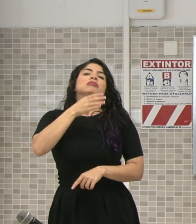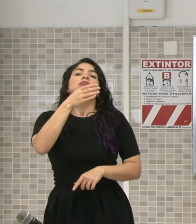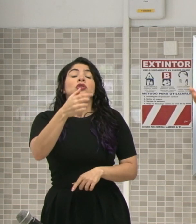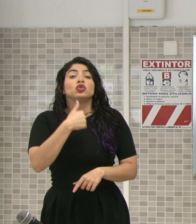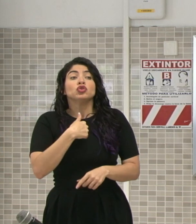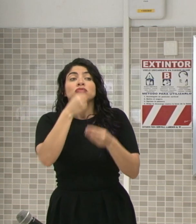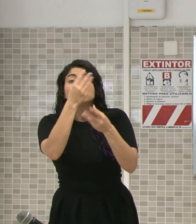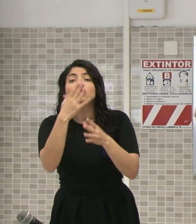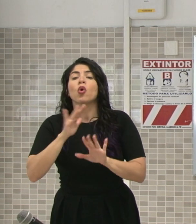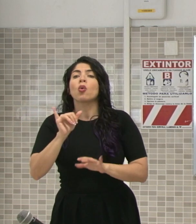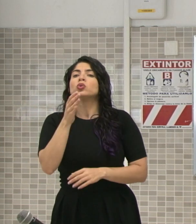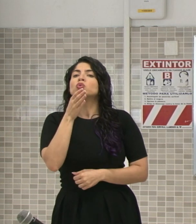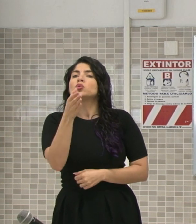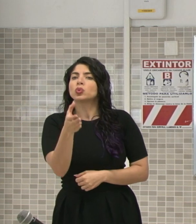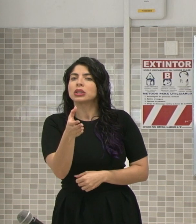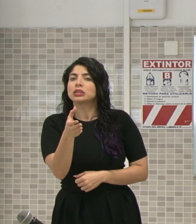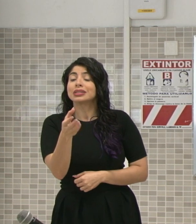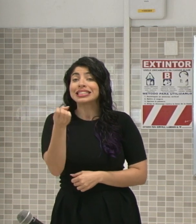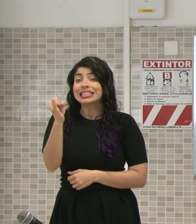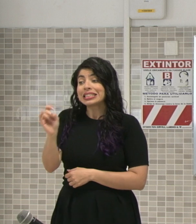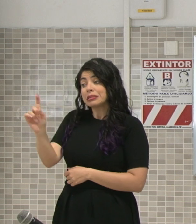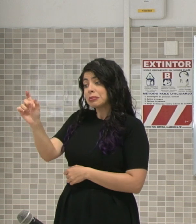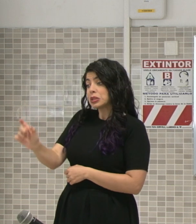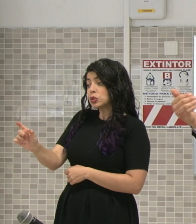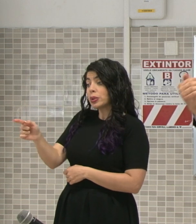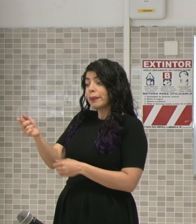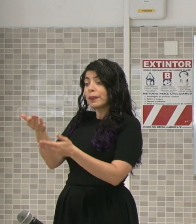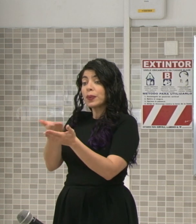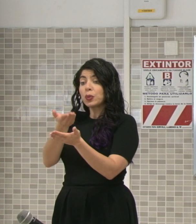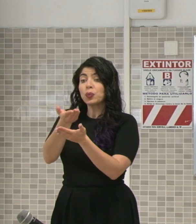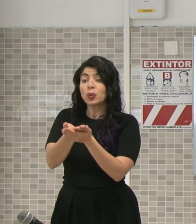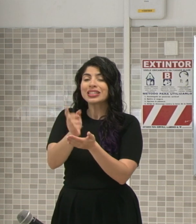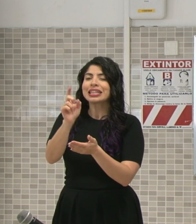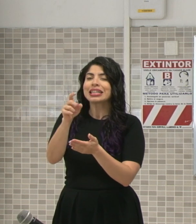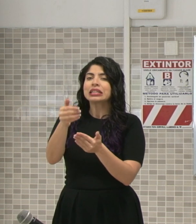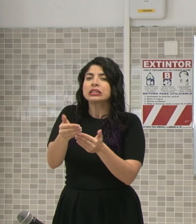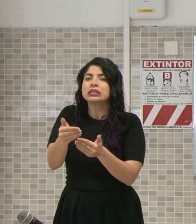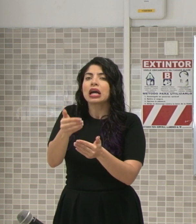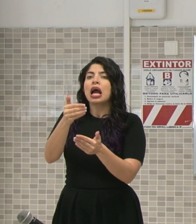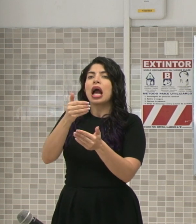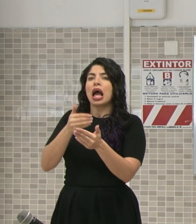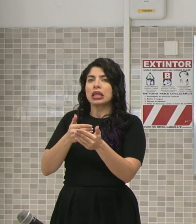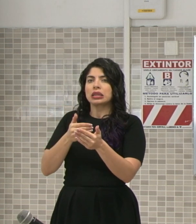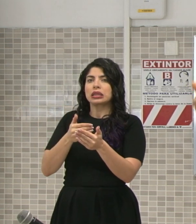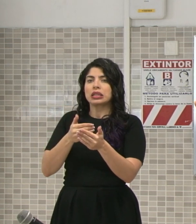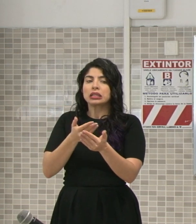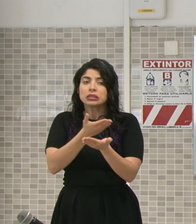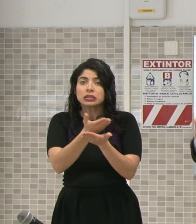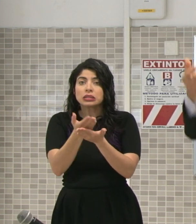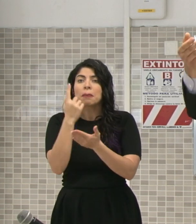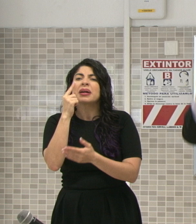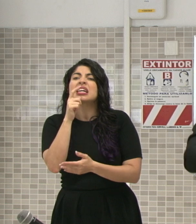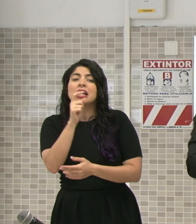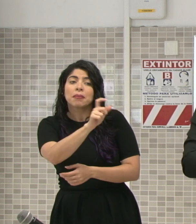todo esto como sugerencia, que cuando haya propuestas, tenemos que tener la antelación para que la gente técnica